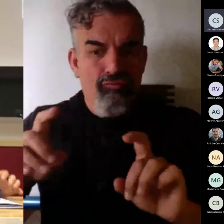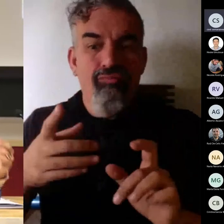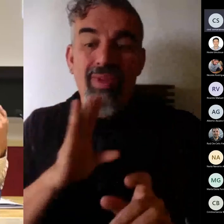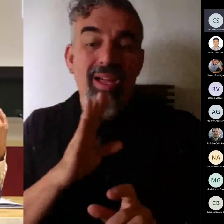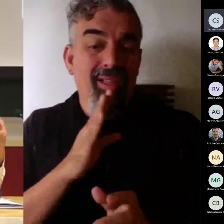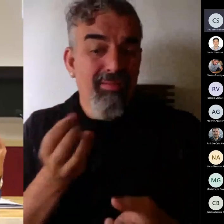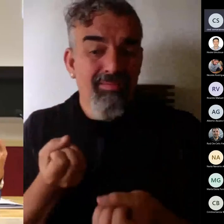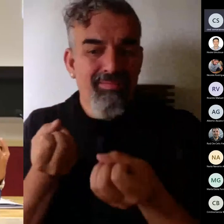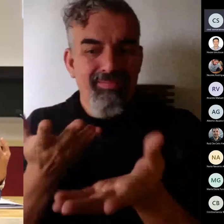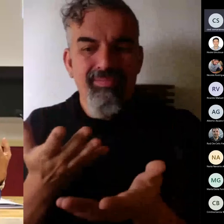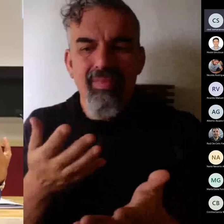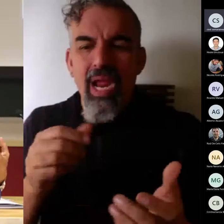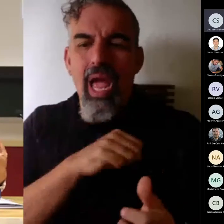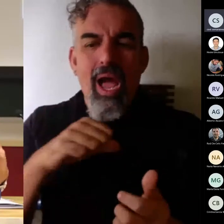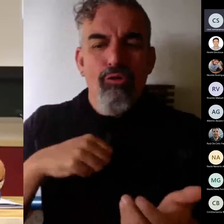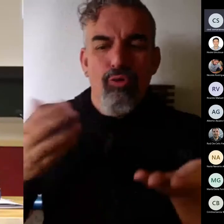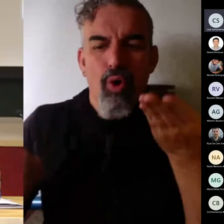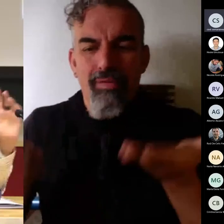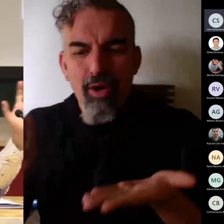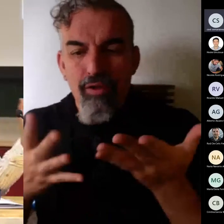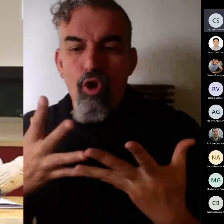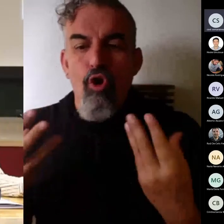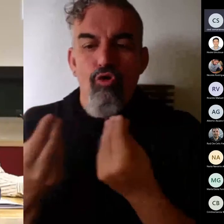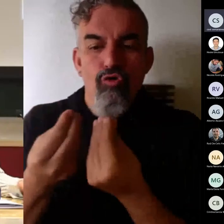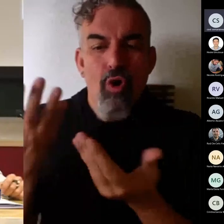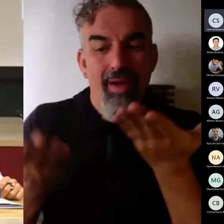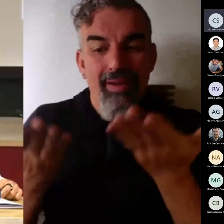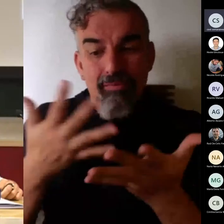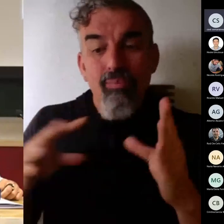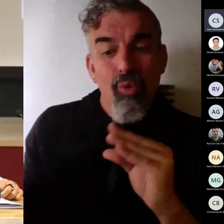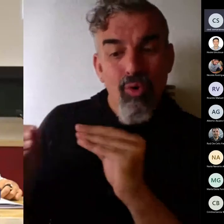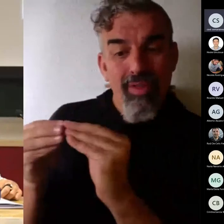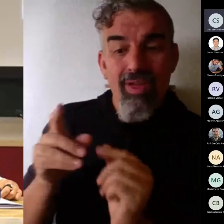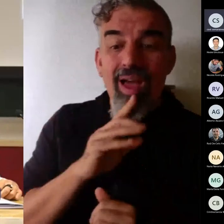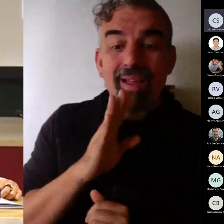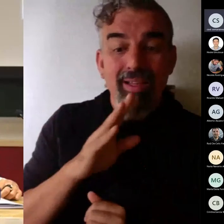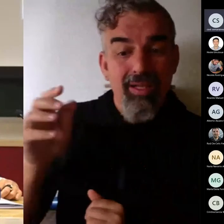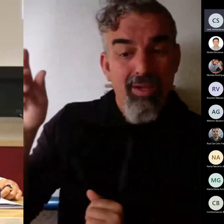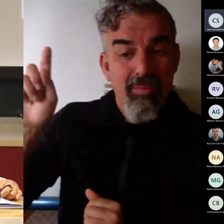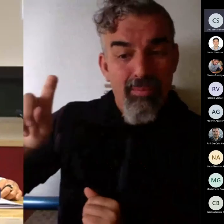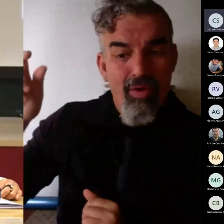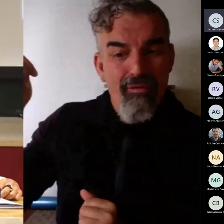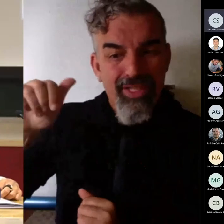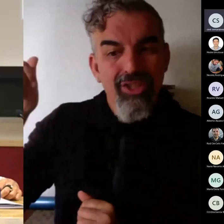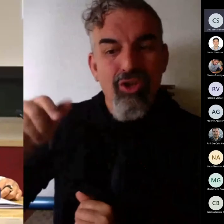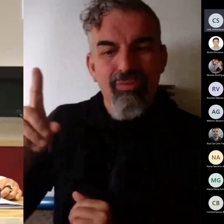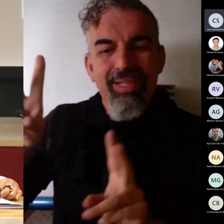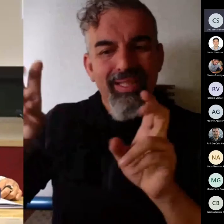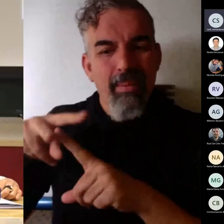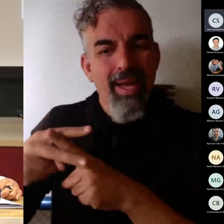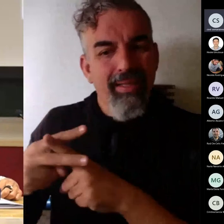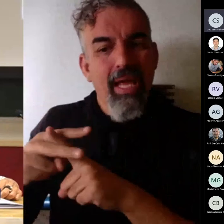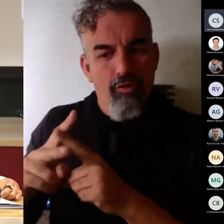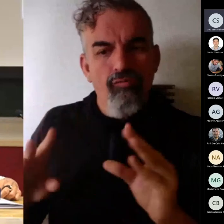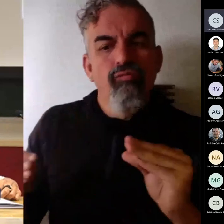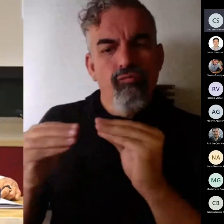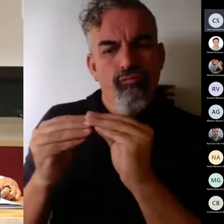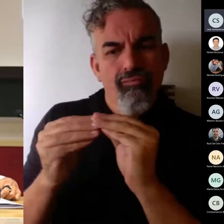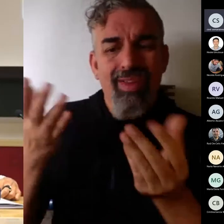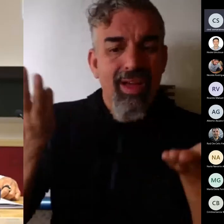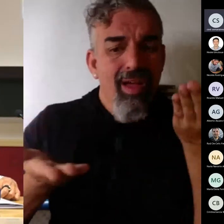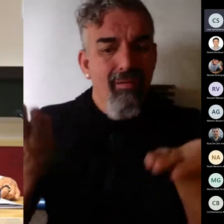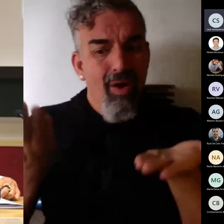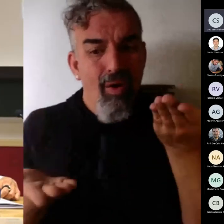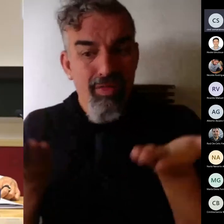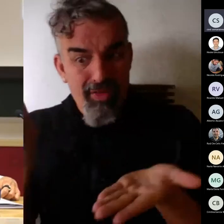hablando autoevaluación co-evaluación coincido totalmente con el profesor con el tema de los talleres y esa evaluación